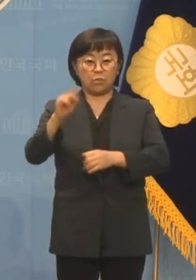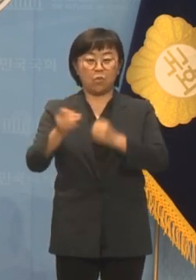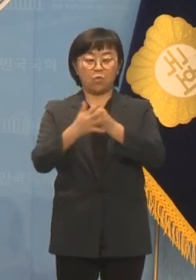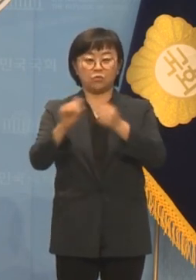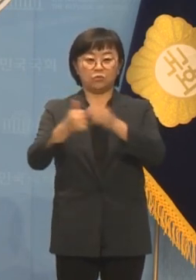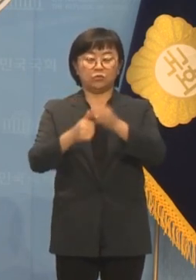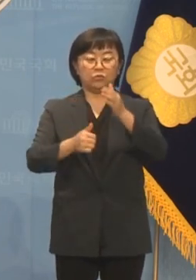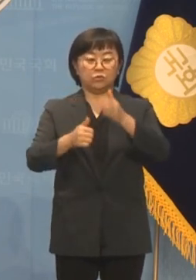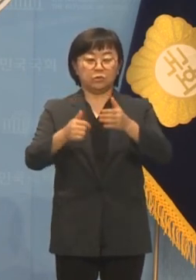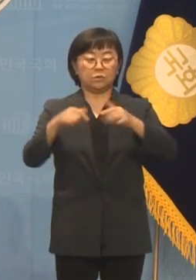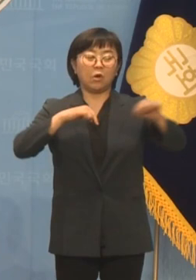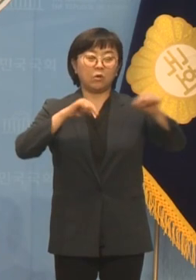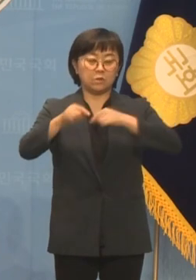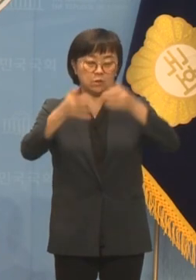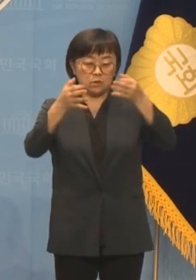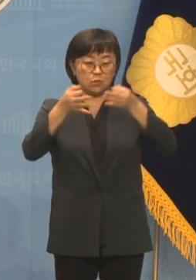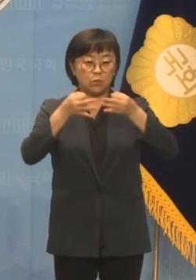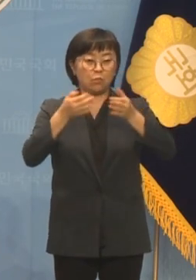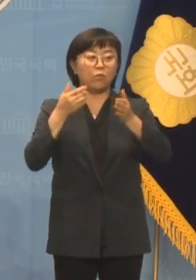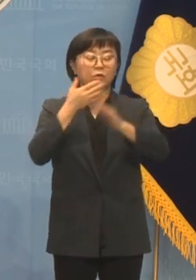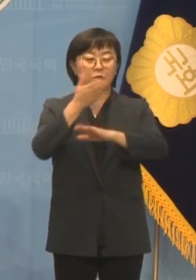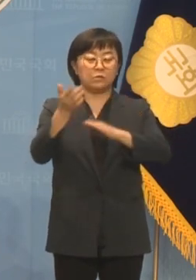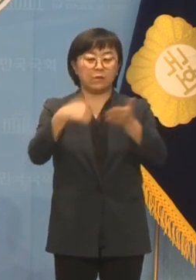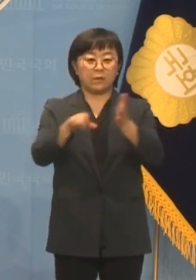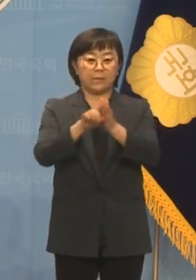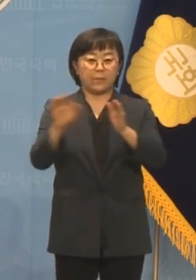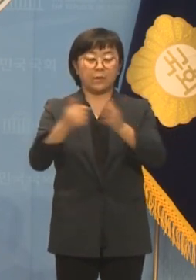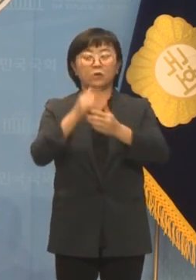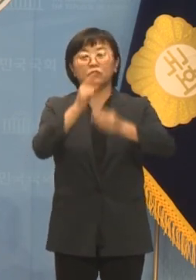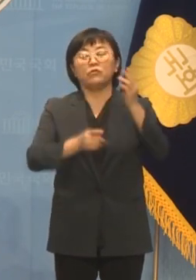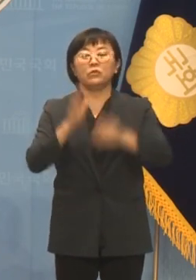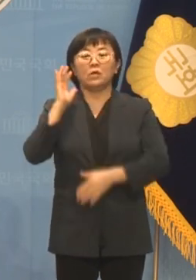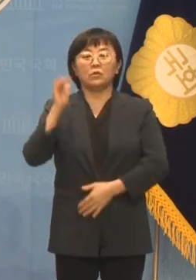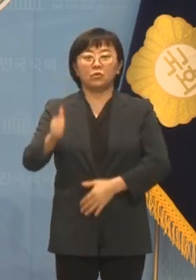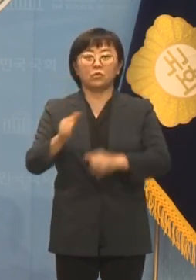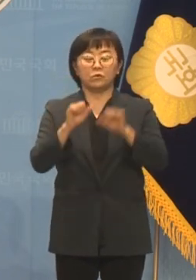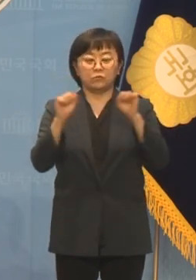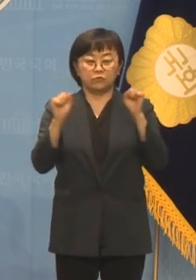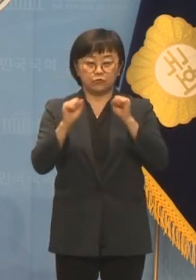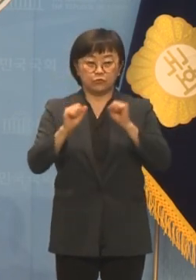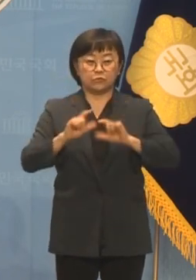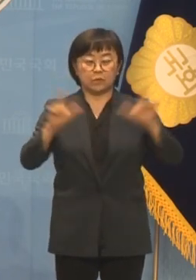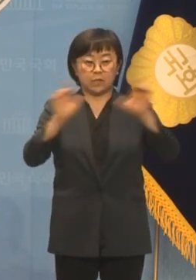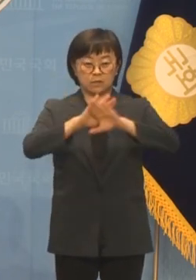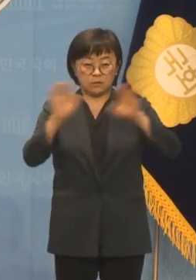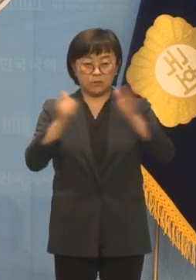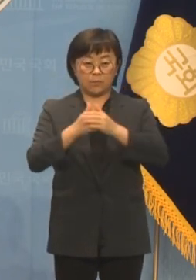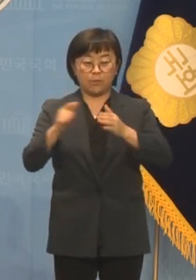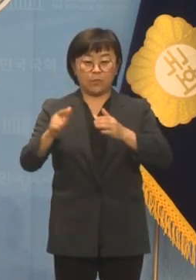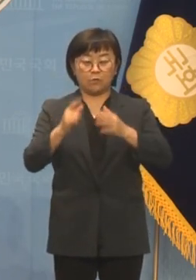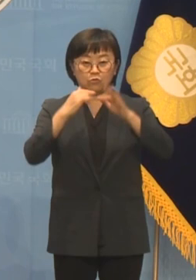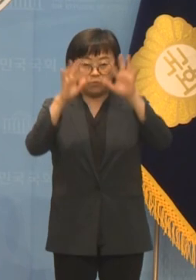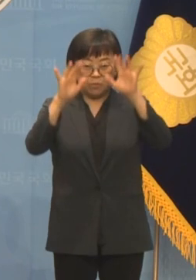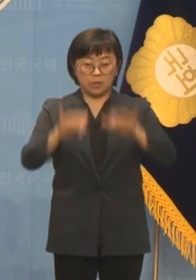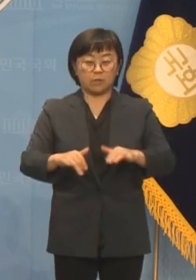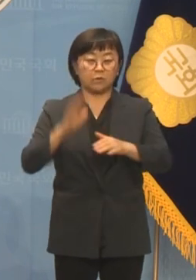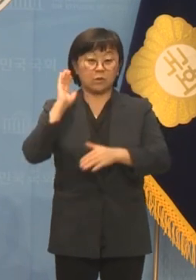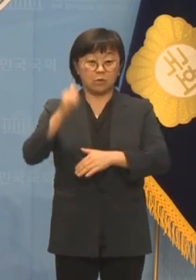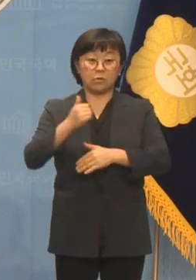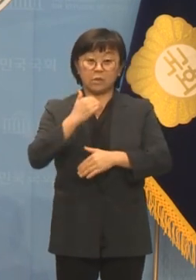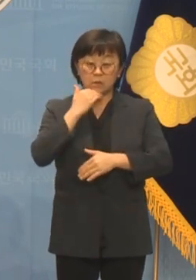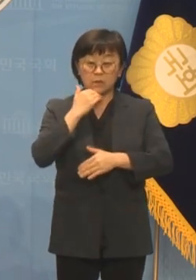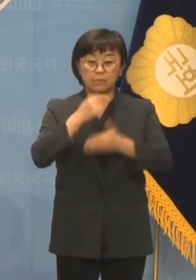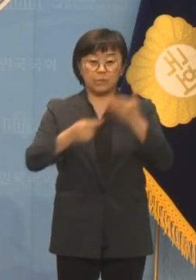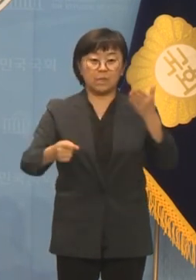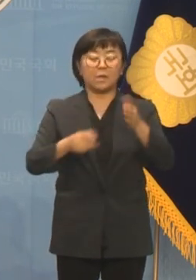무대와 소품이 아닙니다. 윤석열 대통령은 추운 날씨와 거센 눈발에도 대통령을 기다린